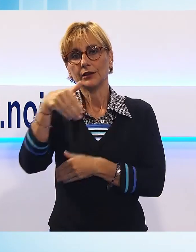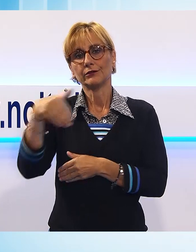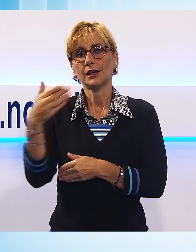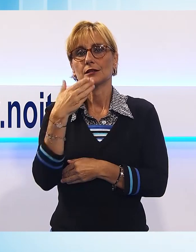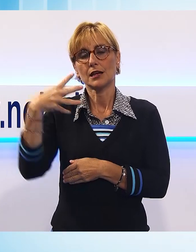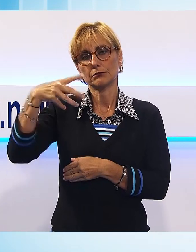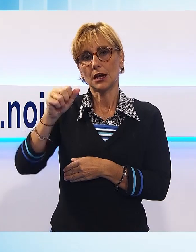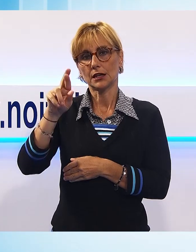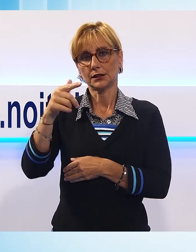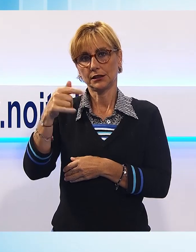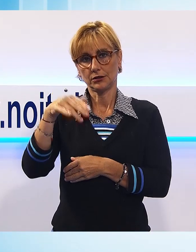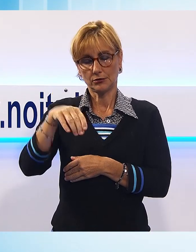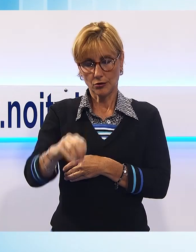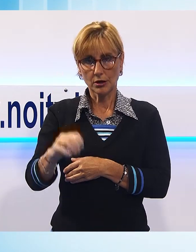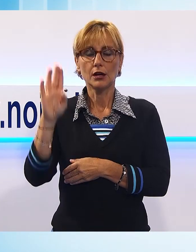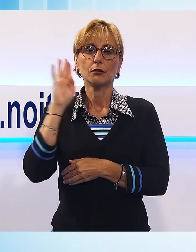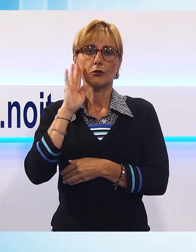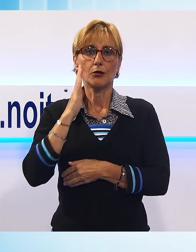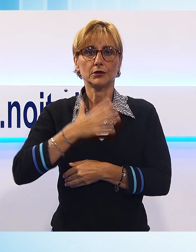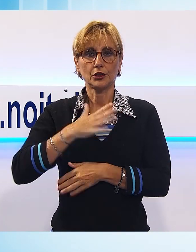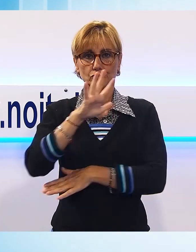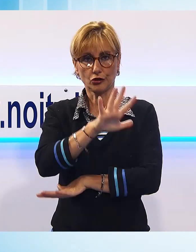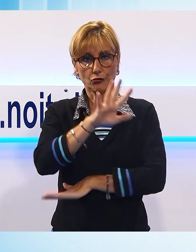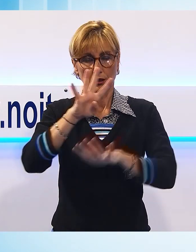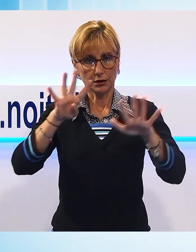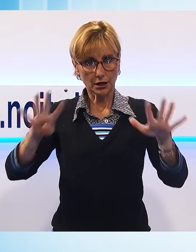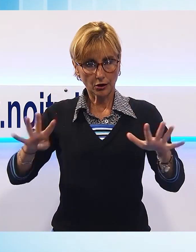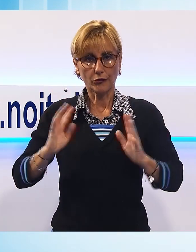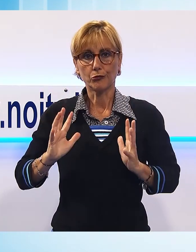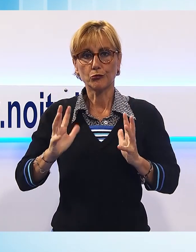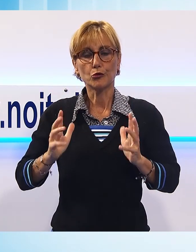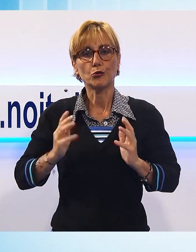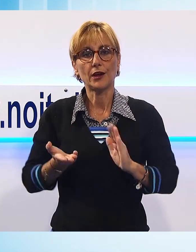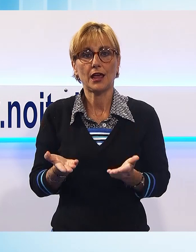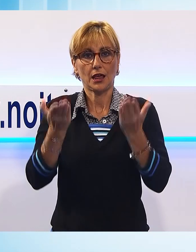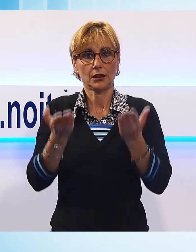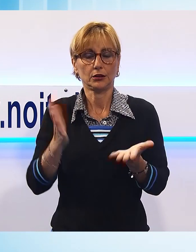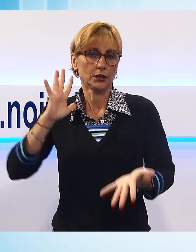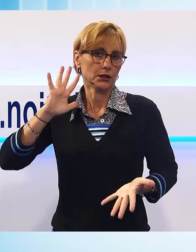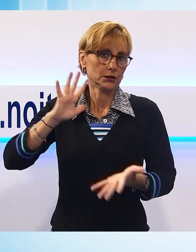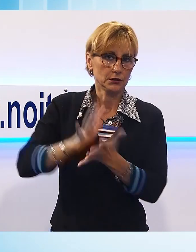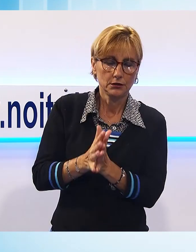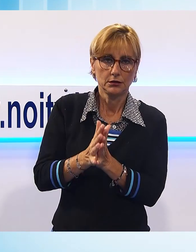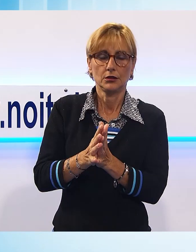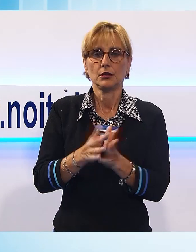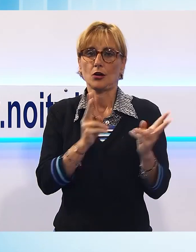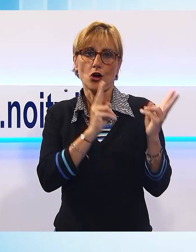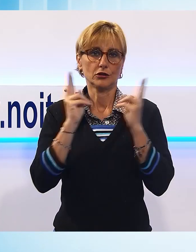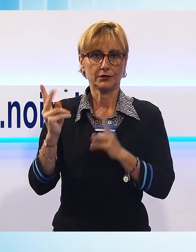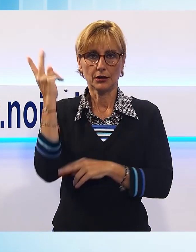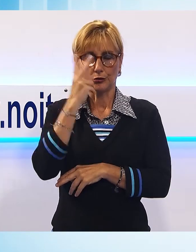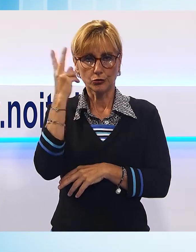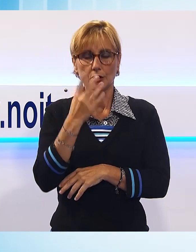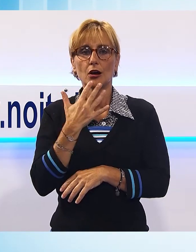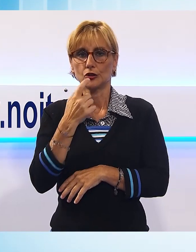59 anni è rimasto schiacciato da un muletto ed è stato portato in codice rosso all'ospedale di Lucca. Al momento dei soccorsi l'uomo era